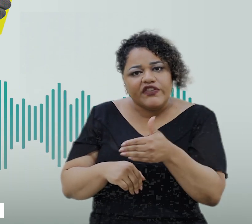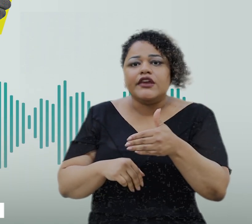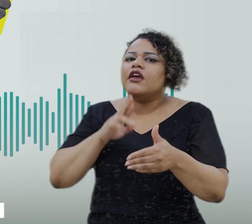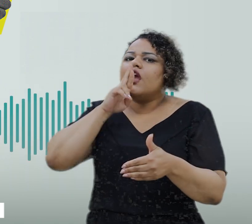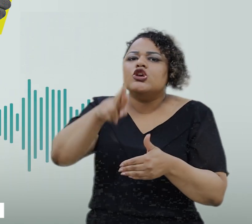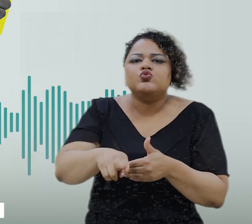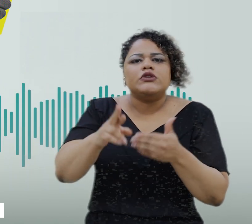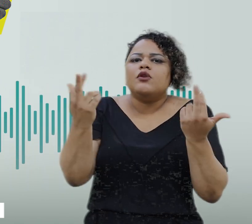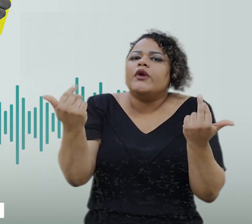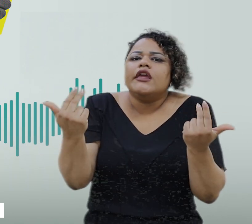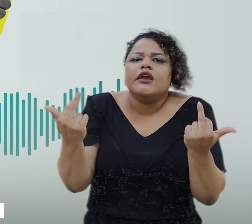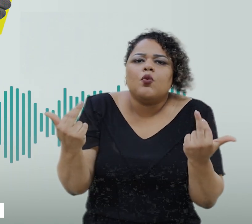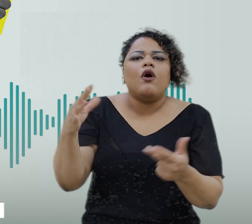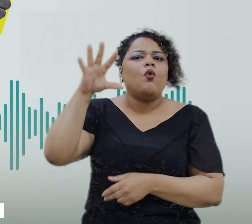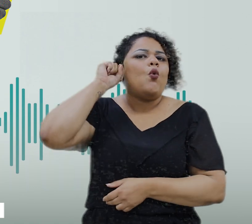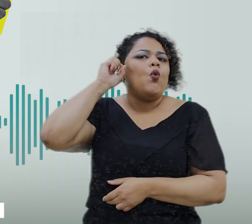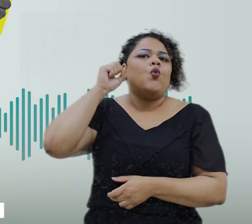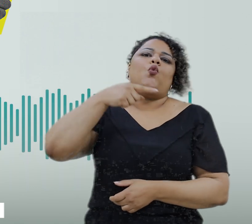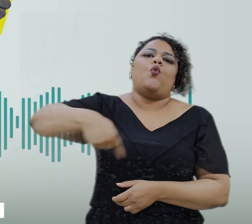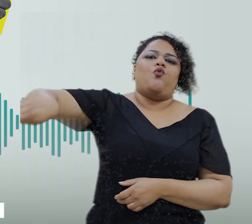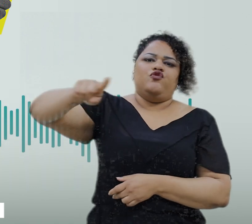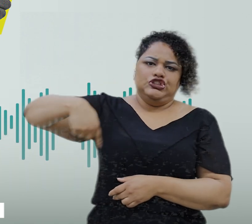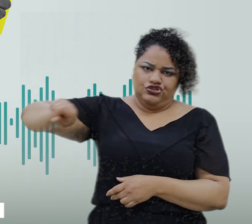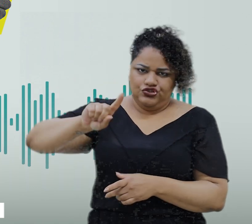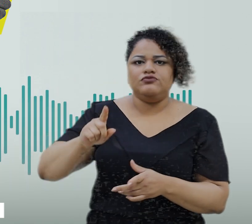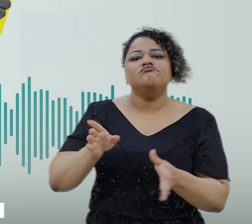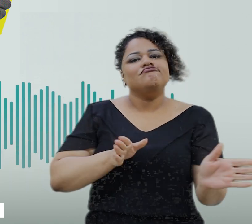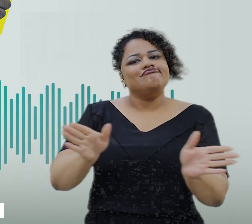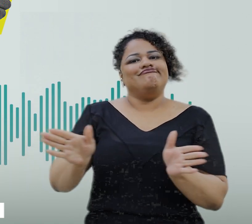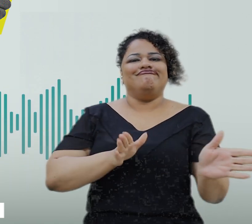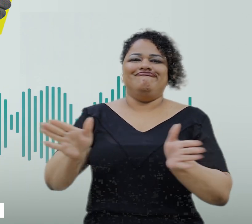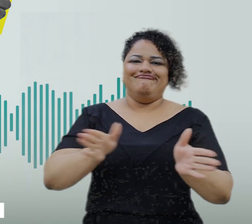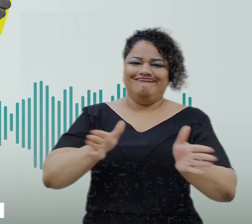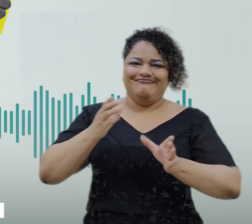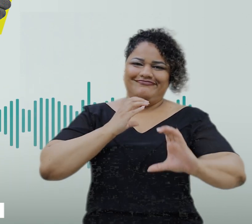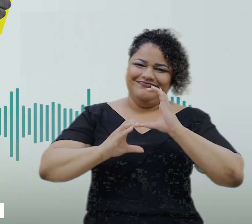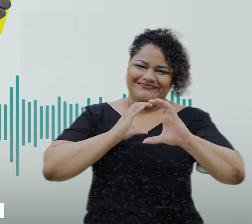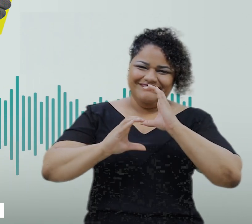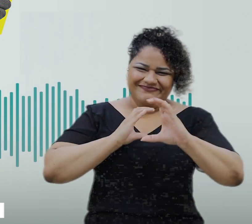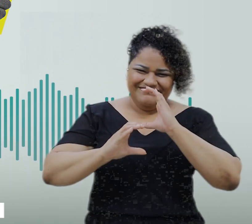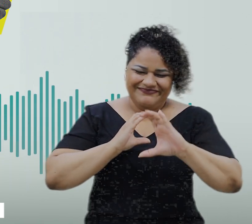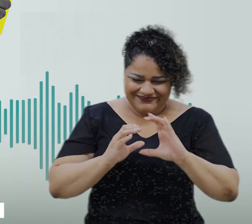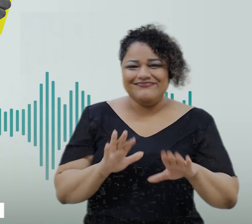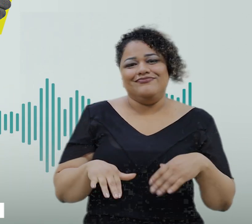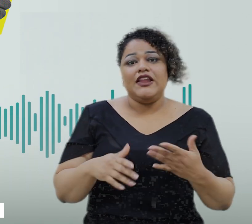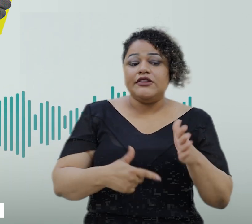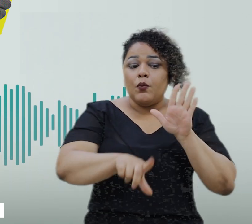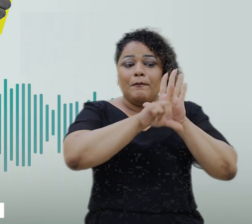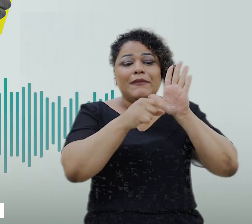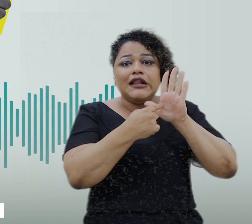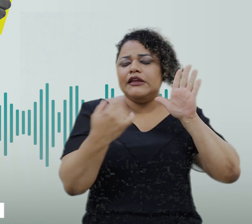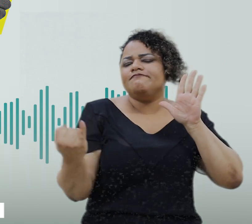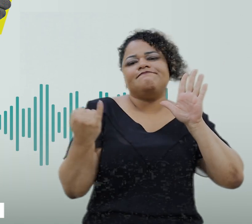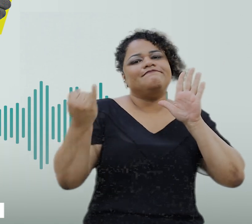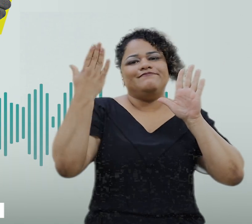produto, né, que as outras pessoas têm através da acessibilidade à comunicação. Então é uma lei que